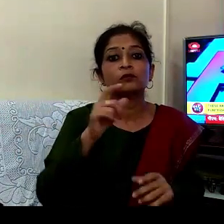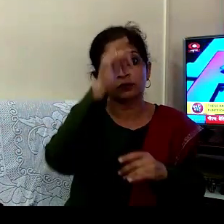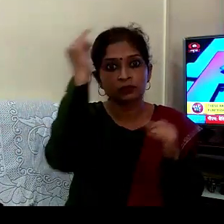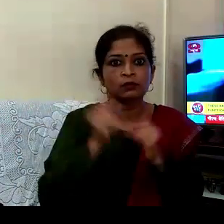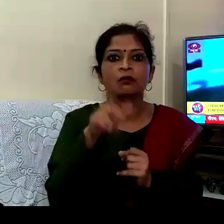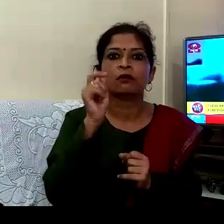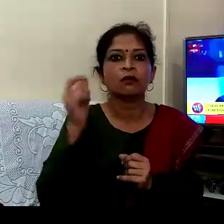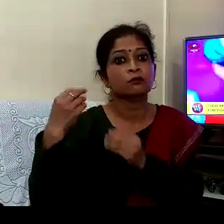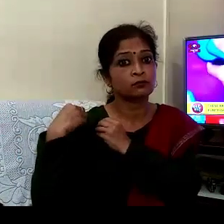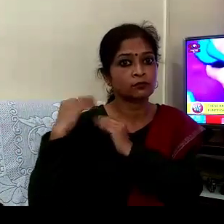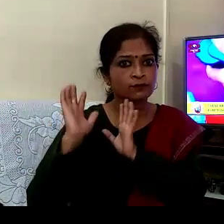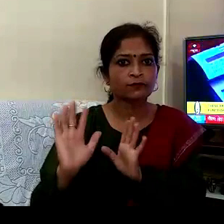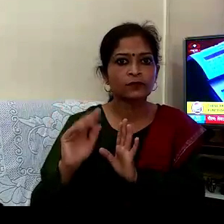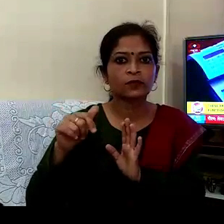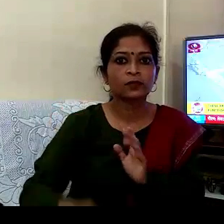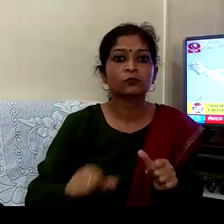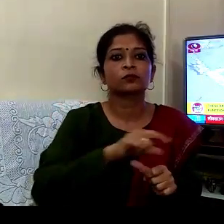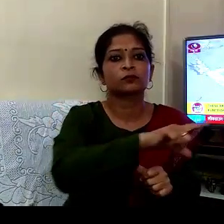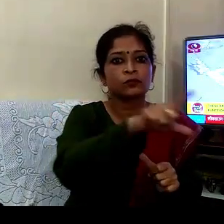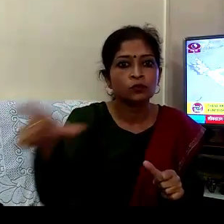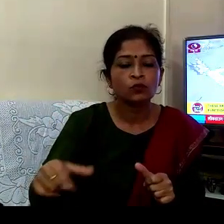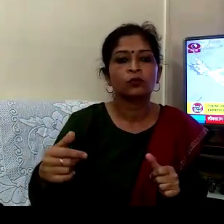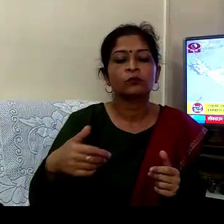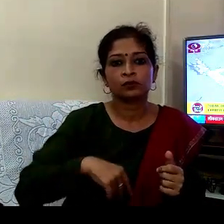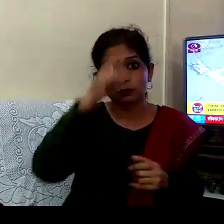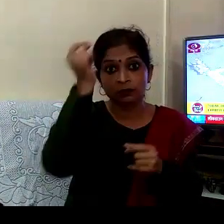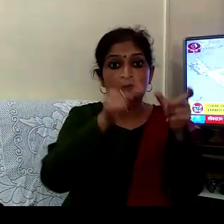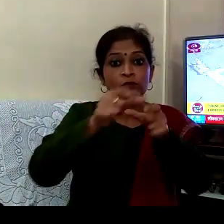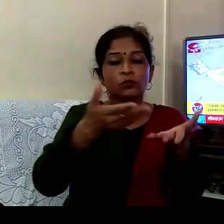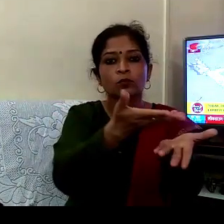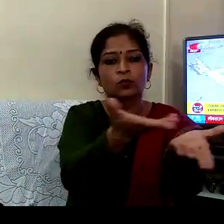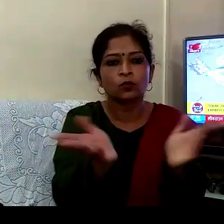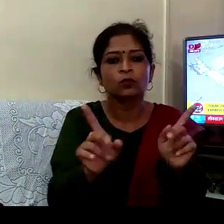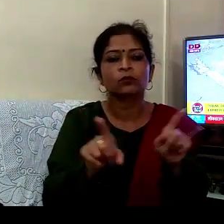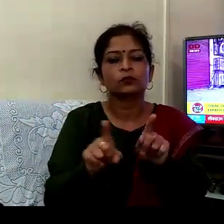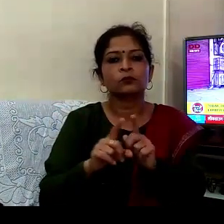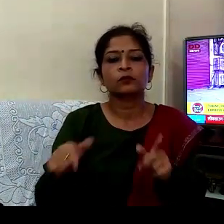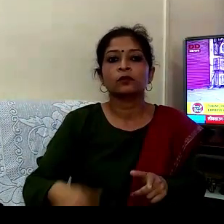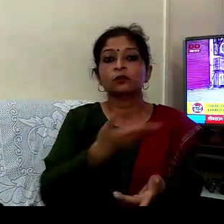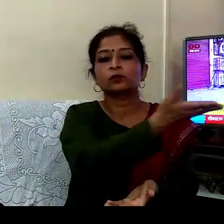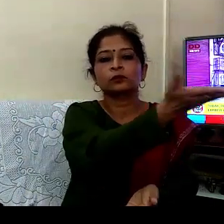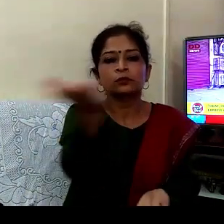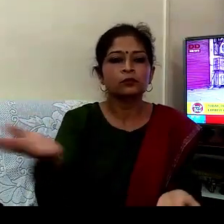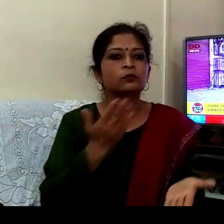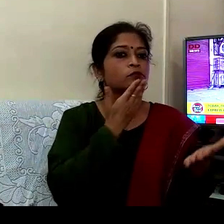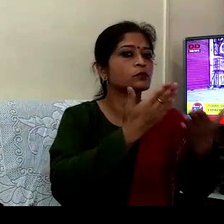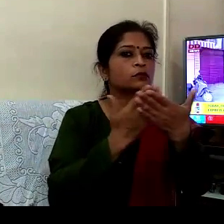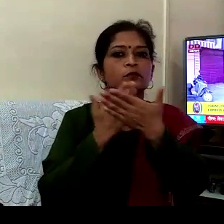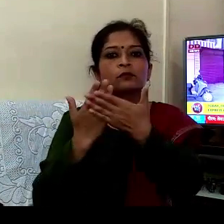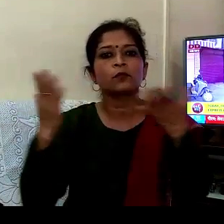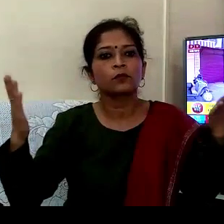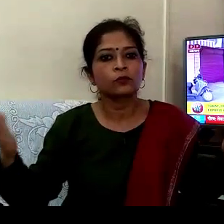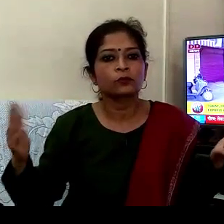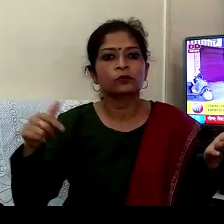سبھالے ہوئے ہیں آج سبھی دیش واشو کی طرف سے میں ان سبھی لوگوں کے پرتی آبھار پرگڑ کرتا ہوں